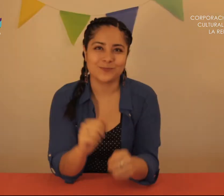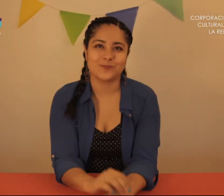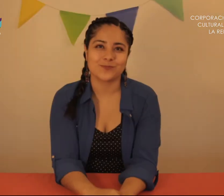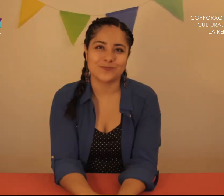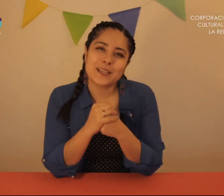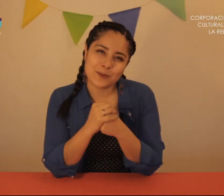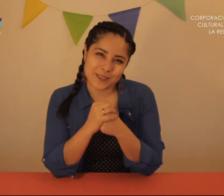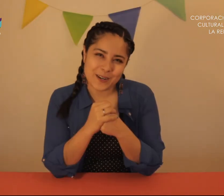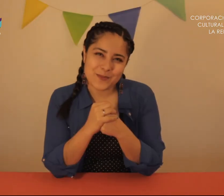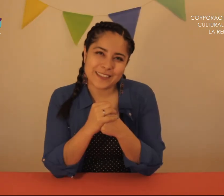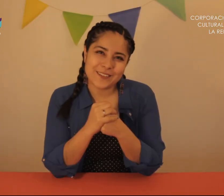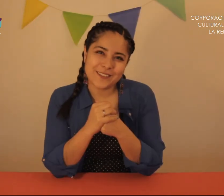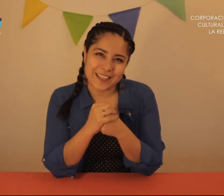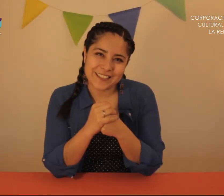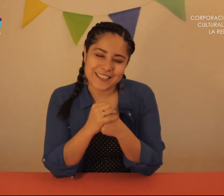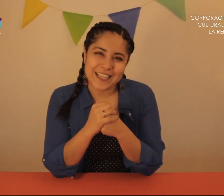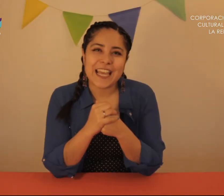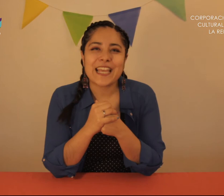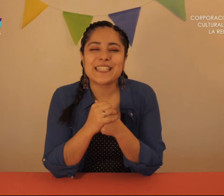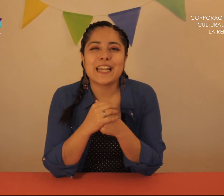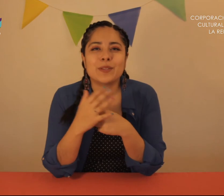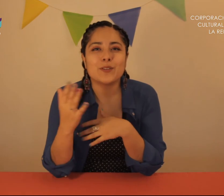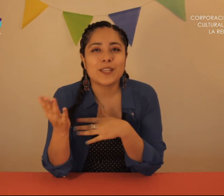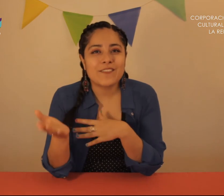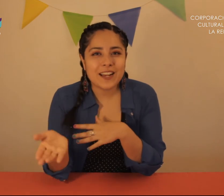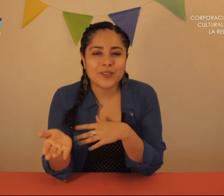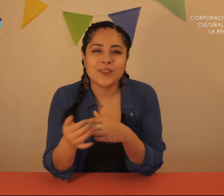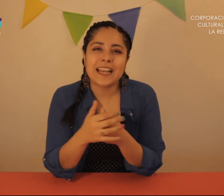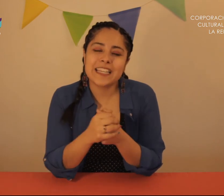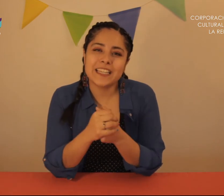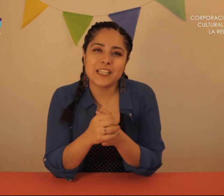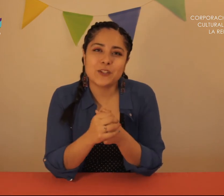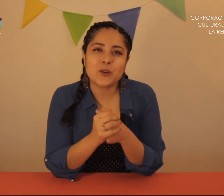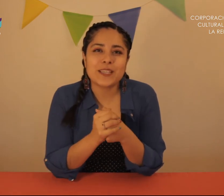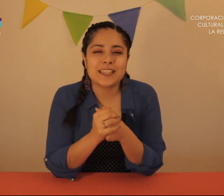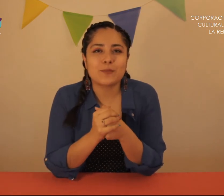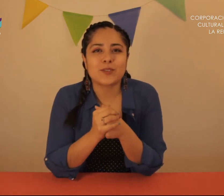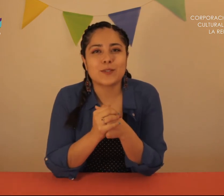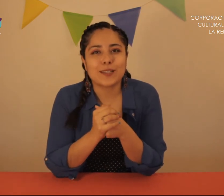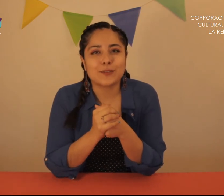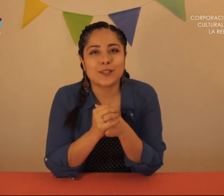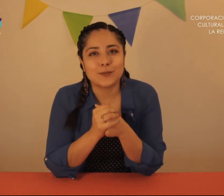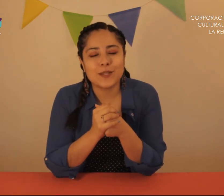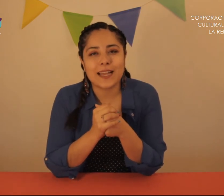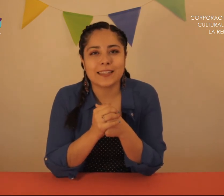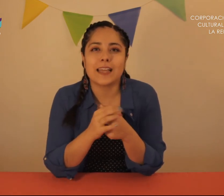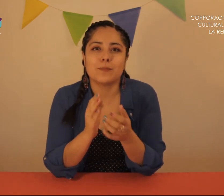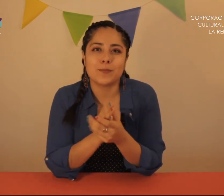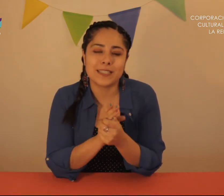Otra cosa que me gustaría compartir con ustedes Es que en la metodología Waldorf Las niñas y niños no comienzan el proceso de lectoescritura hasta el primer